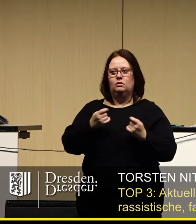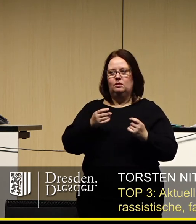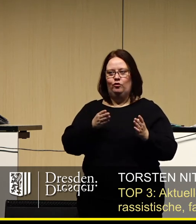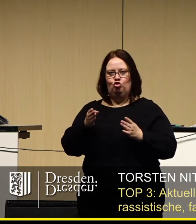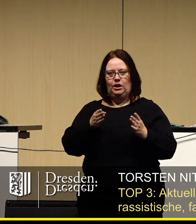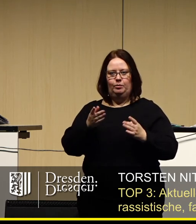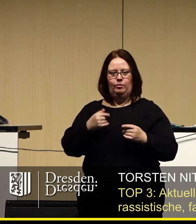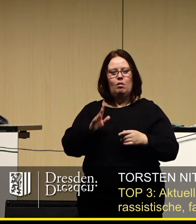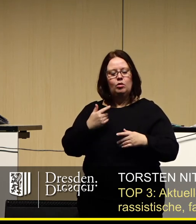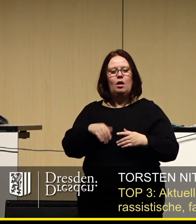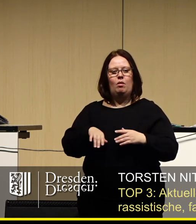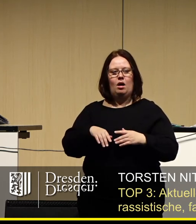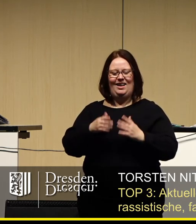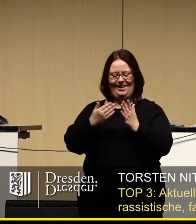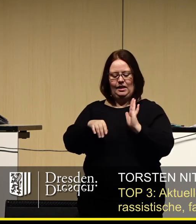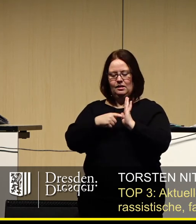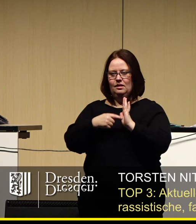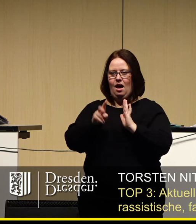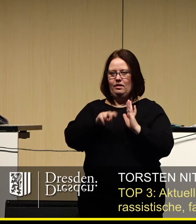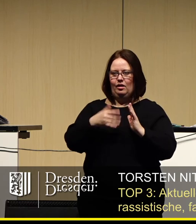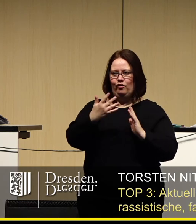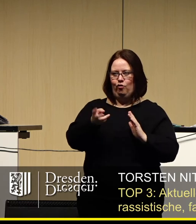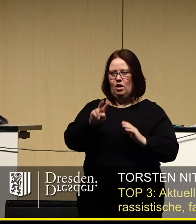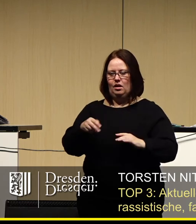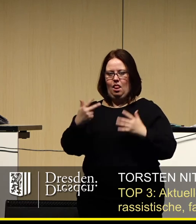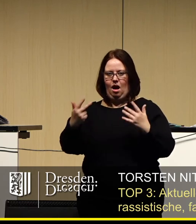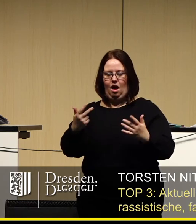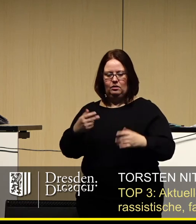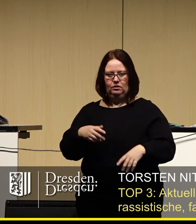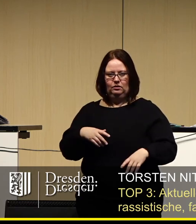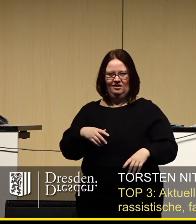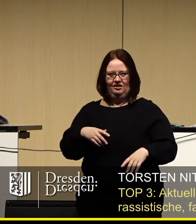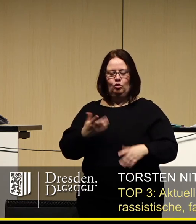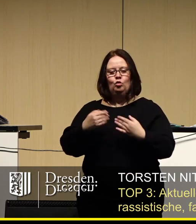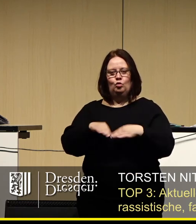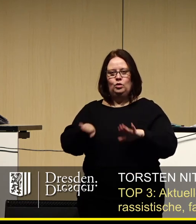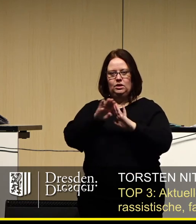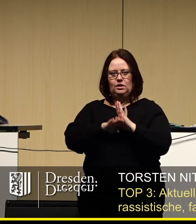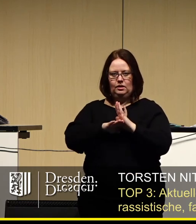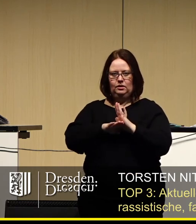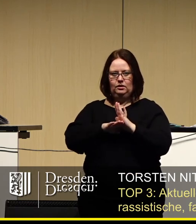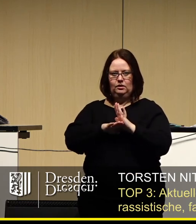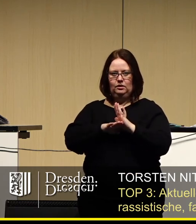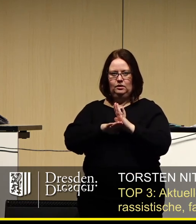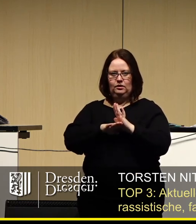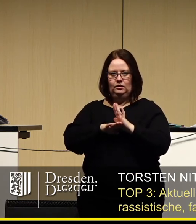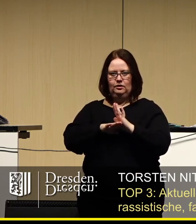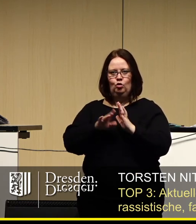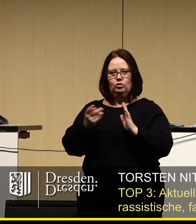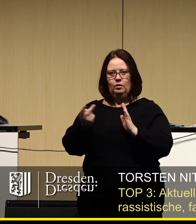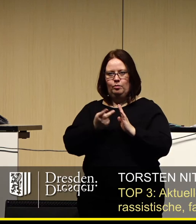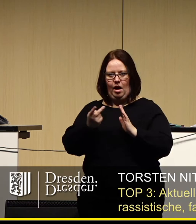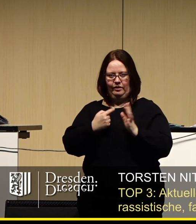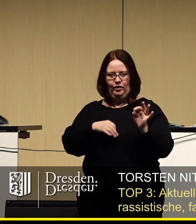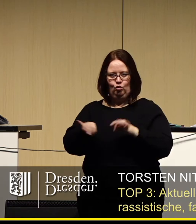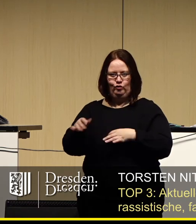verschieben. Aber die Grenzen sind nun mal Artikel 5 und Artikel 8 des Grundgesetzes und die Gesetze, die bei der Auslegung der beiden helfen.